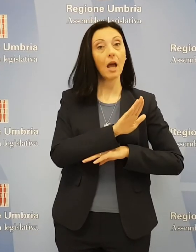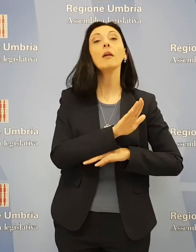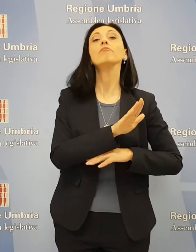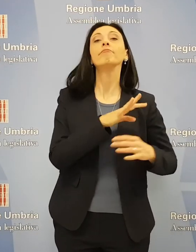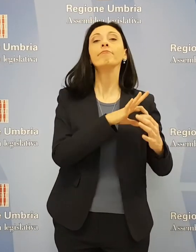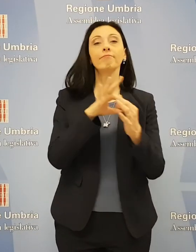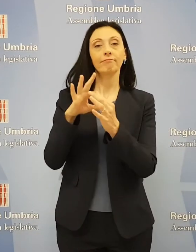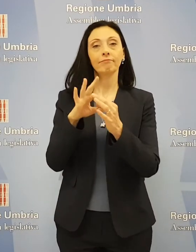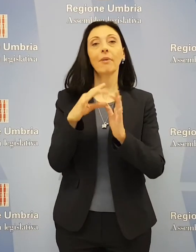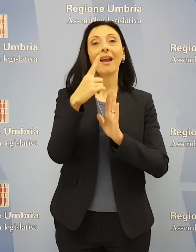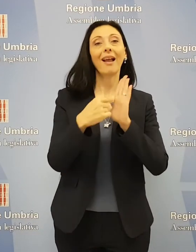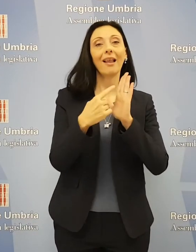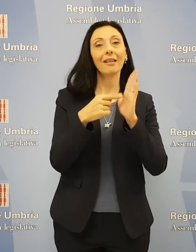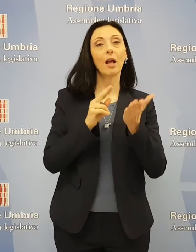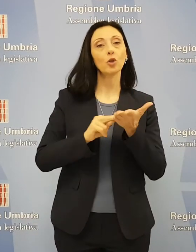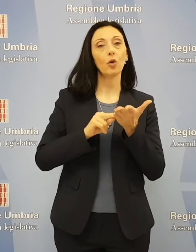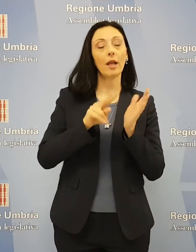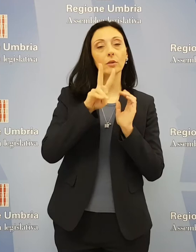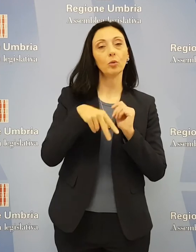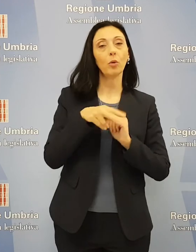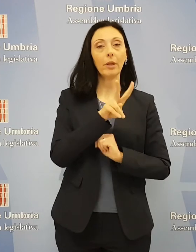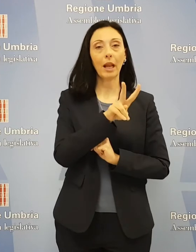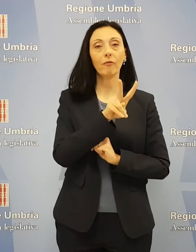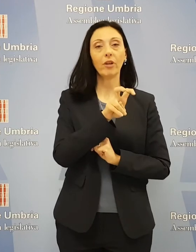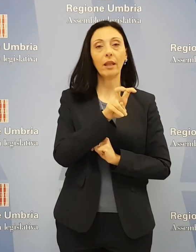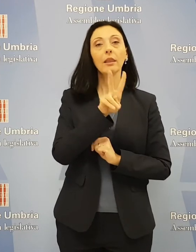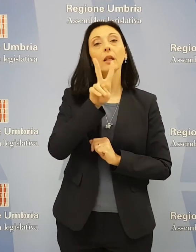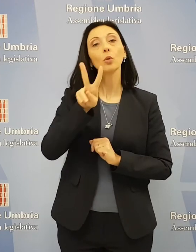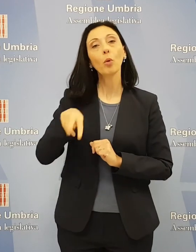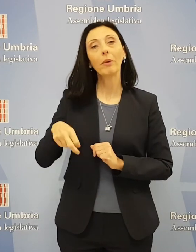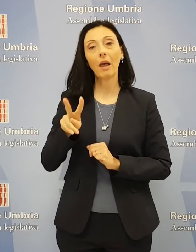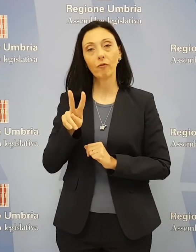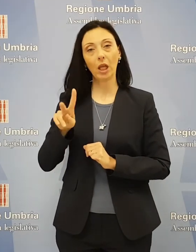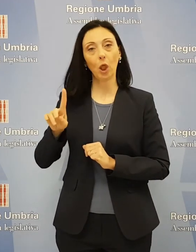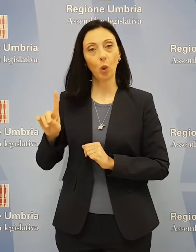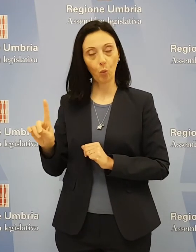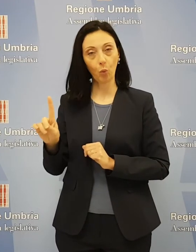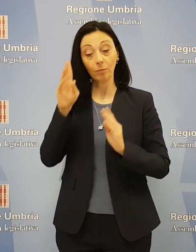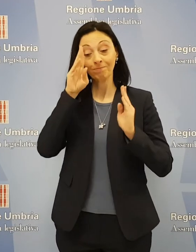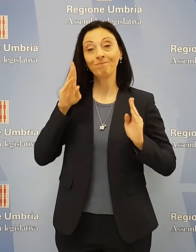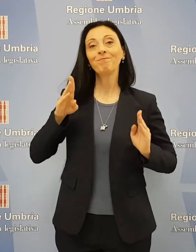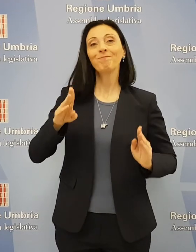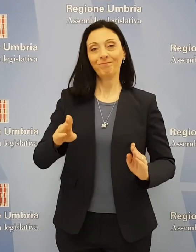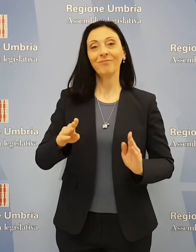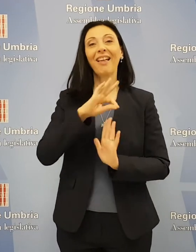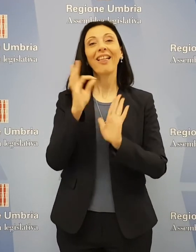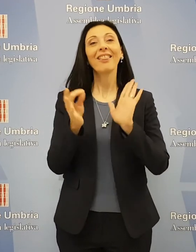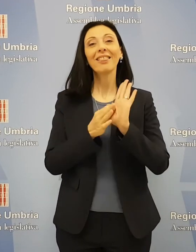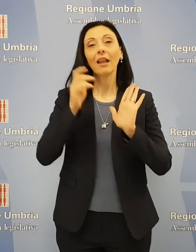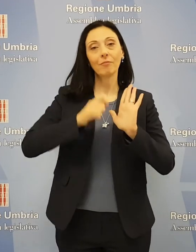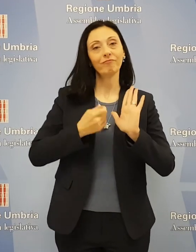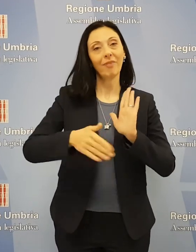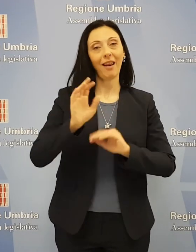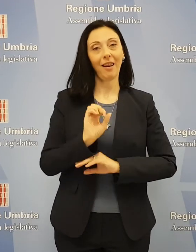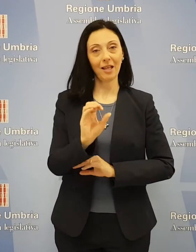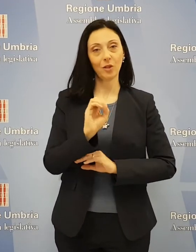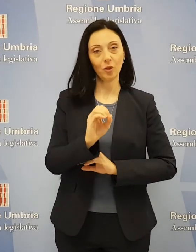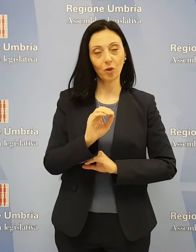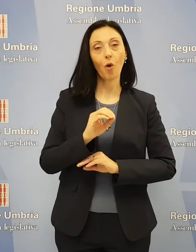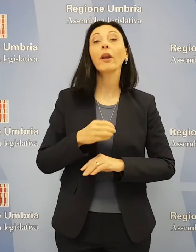calendario scolastico 2020-2021 con particolare attenzione alla data di avvio delle elezioni. L'assessore Paola Gabiti